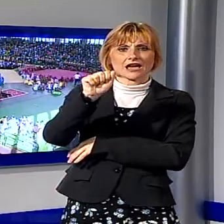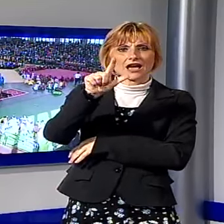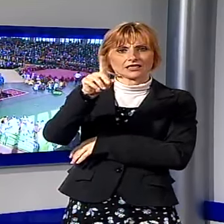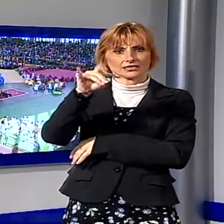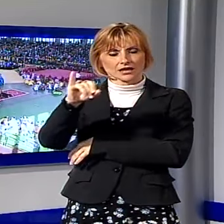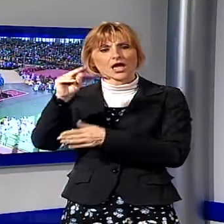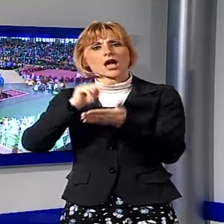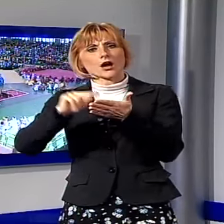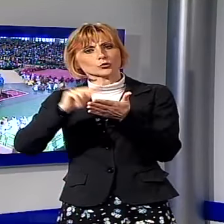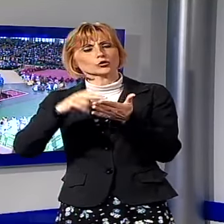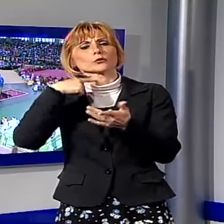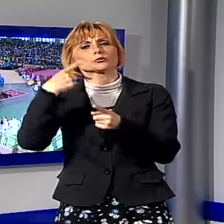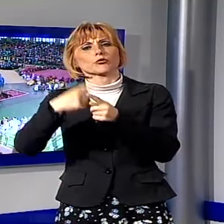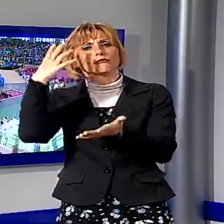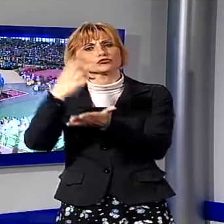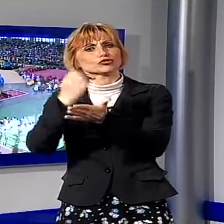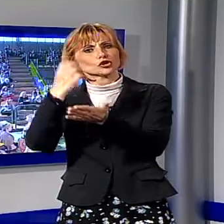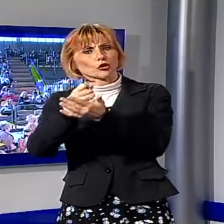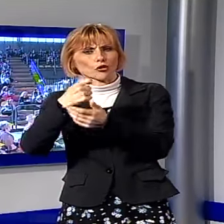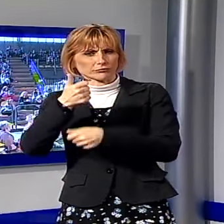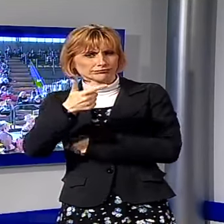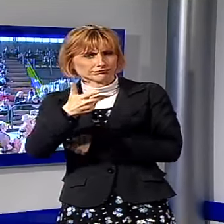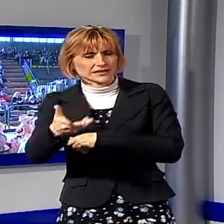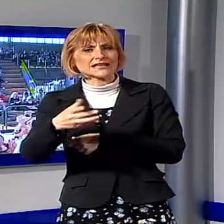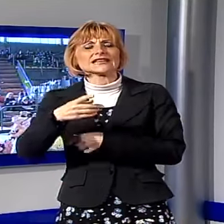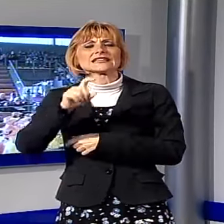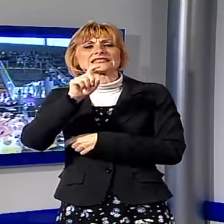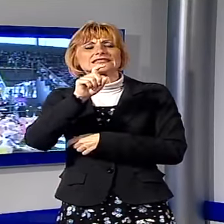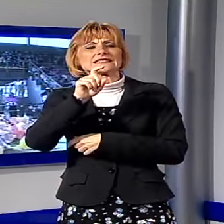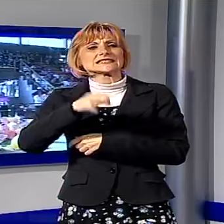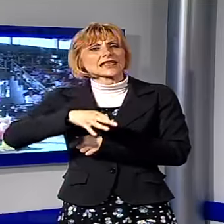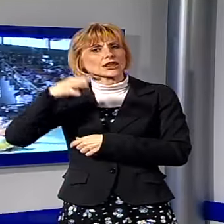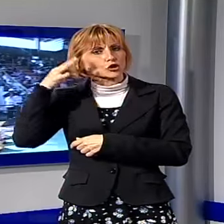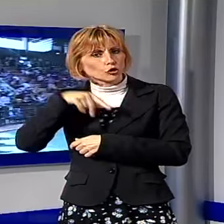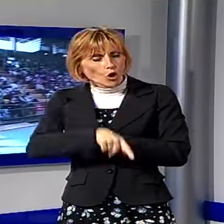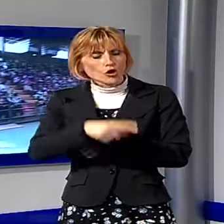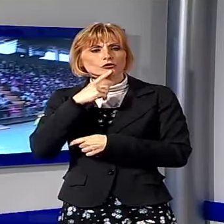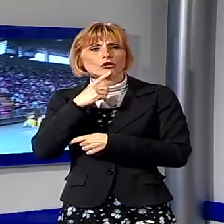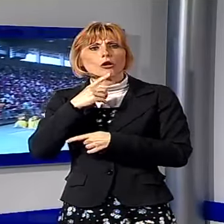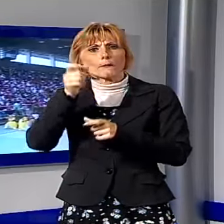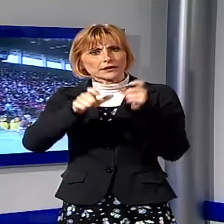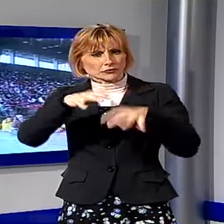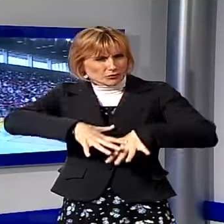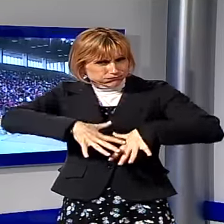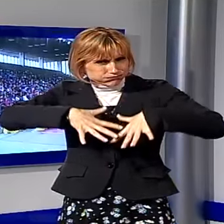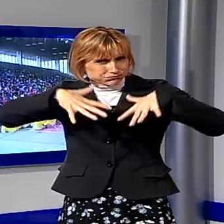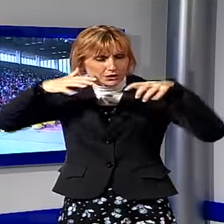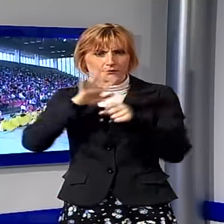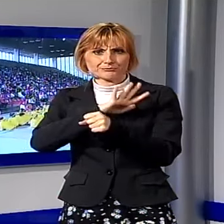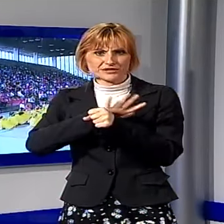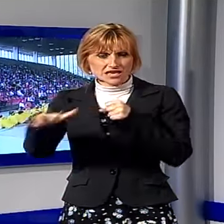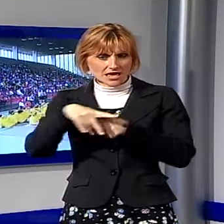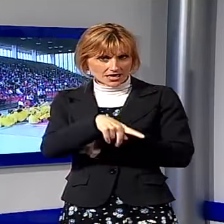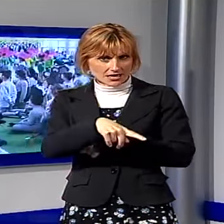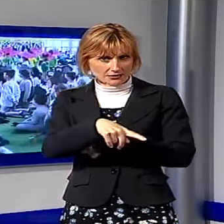e vincitore di numerose edizioni dello Zecchino d'Oro. Tribune gremite per lo spettacolo. A dare vita alle coreografie e alle scene